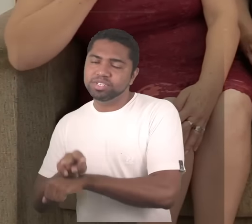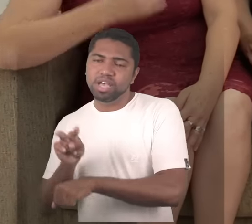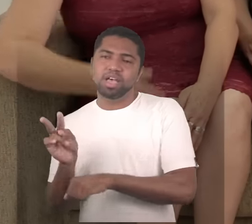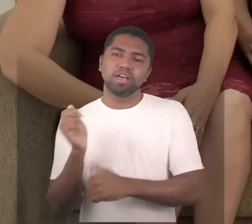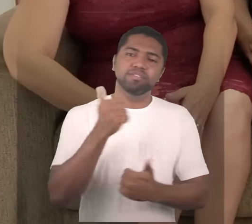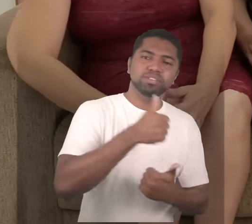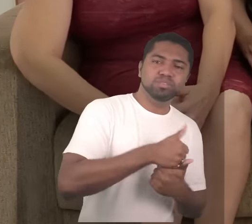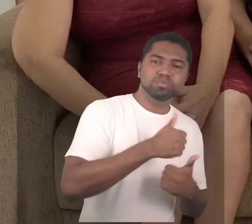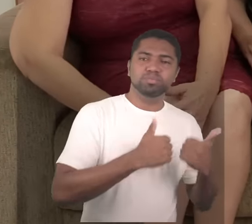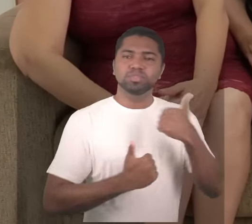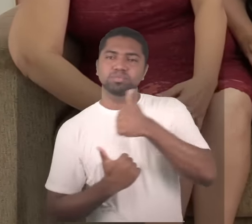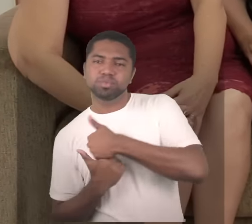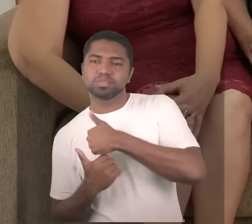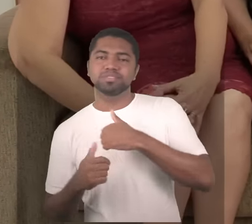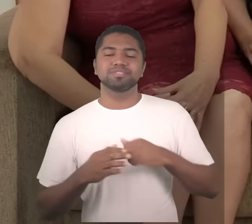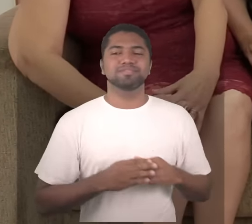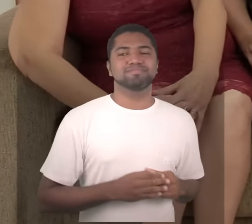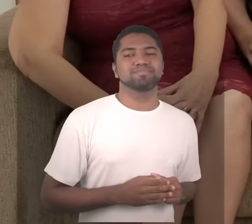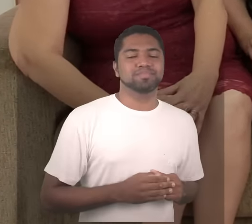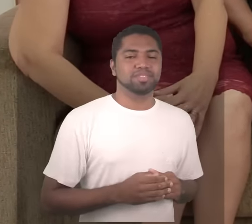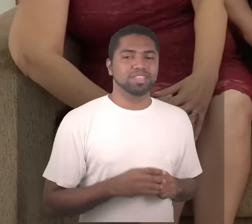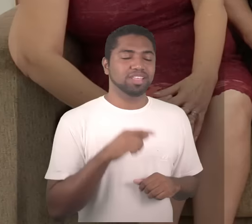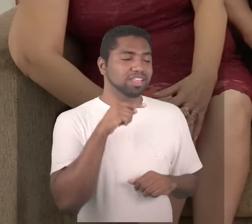sua mãe o que o Juliano significa para você?